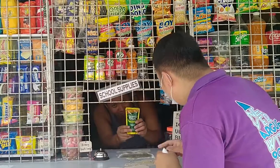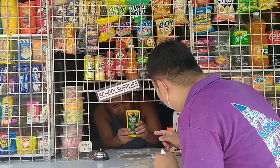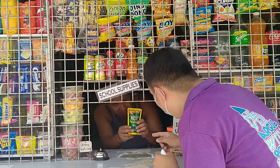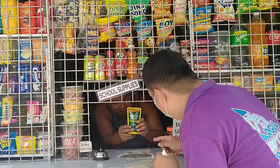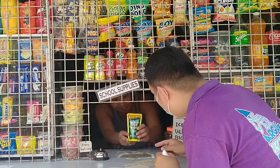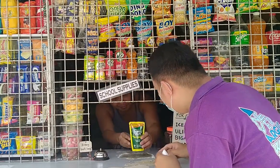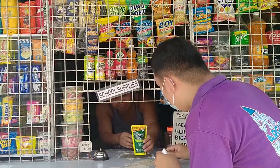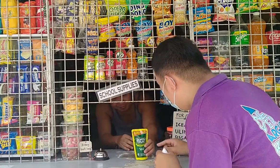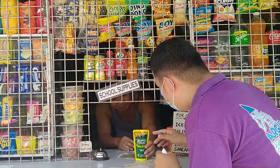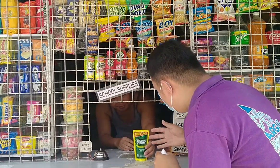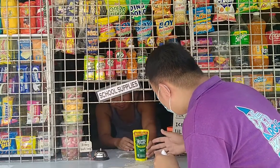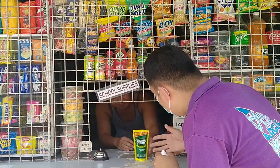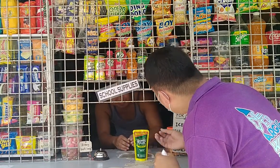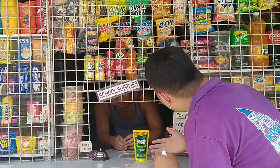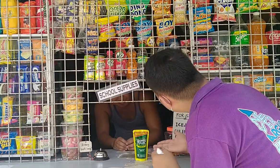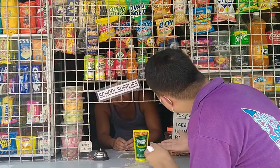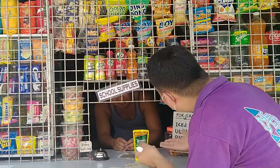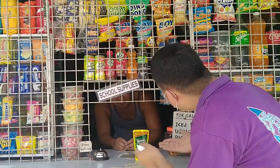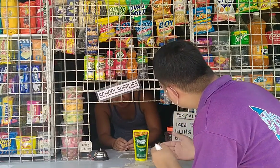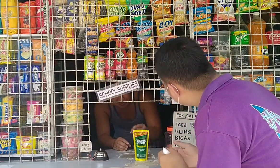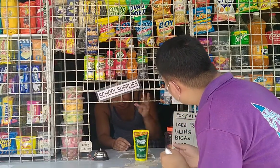1, 2, 2,